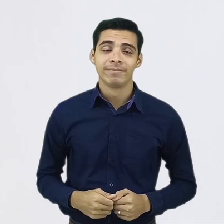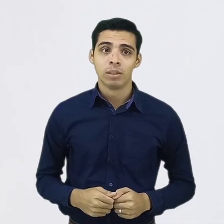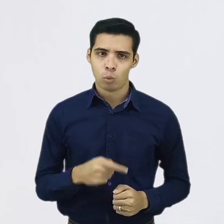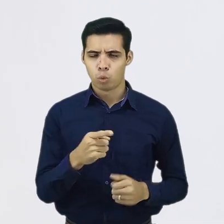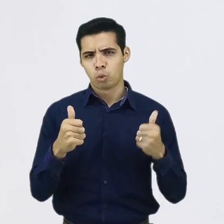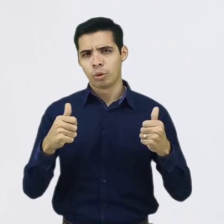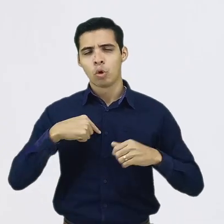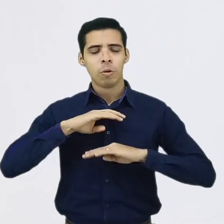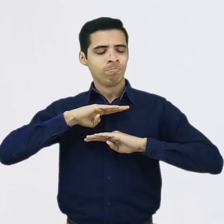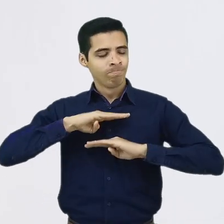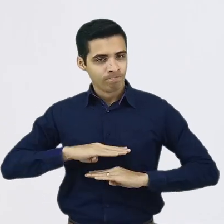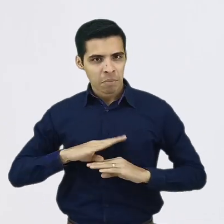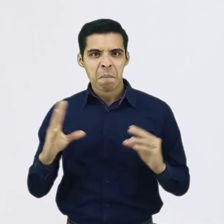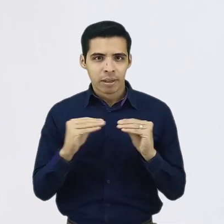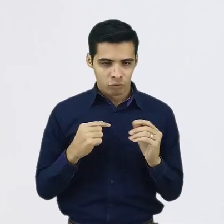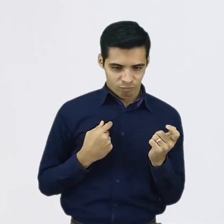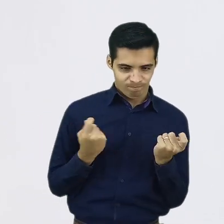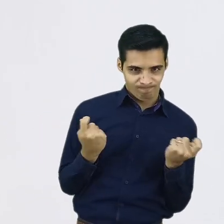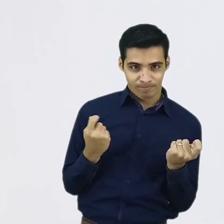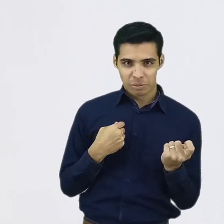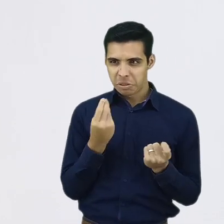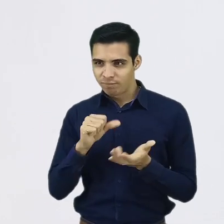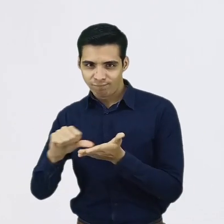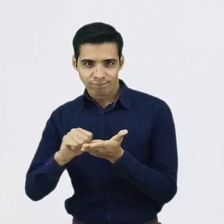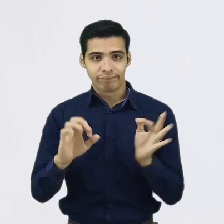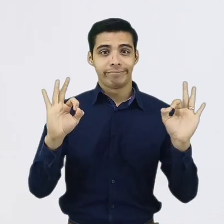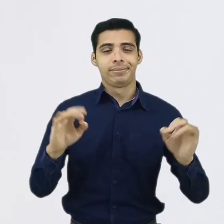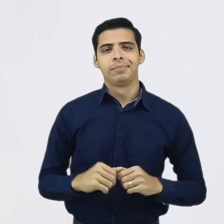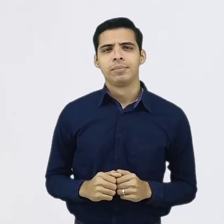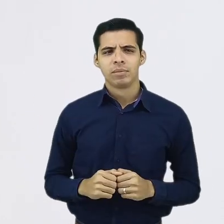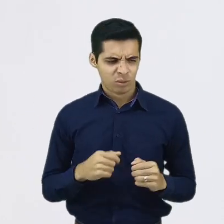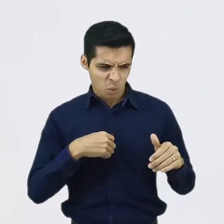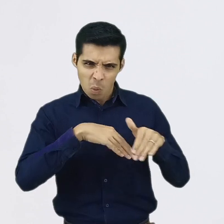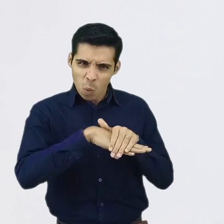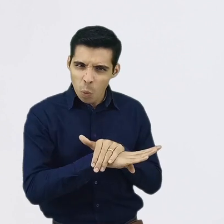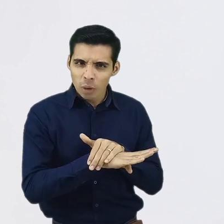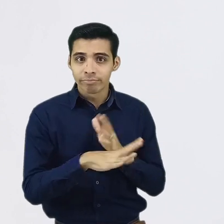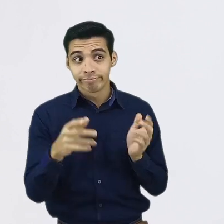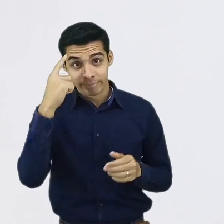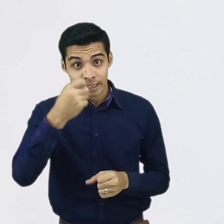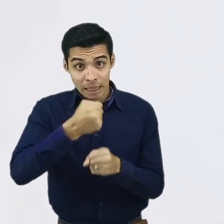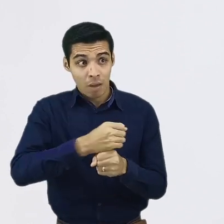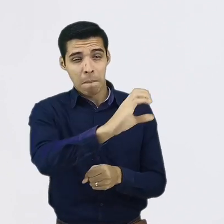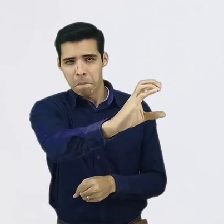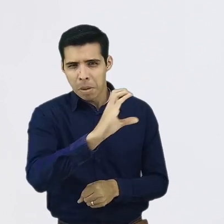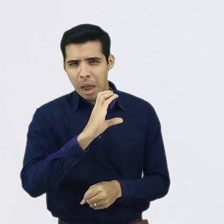El fondo debería ser aproximadamente de seis meses de gastos fijos. Es decir, tú tienes que empezar a calcular cuánto te ingresa eso,